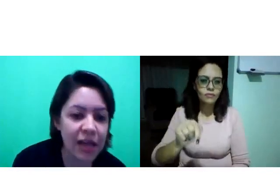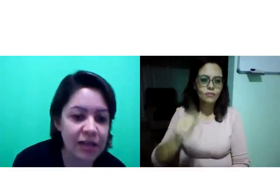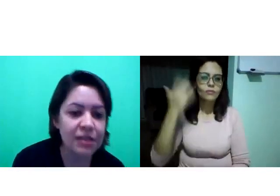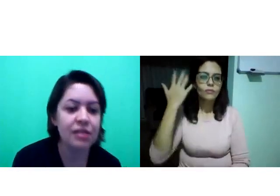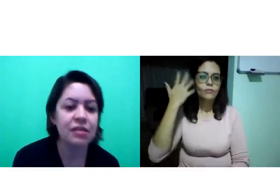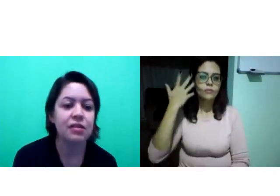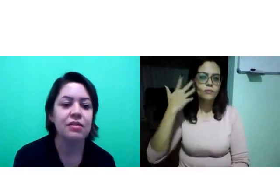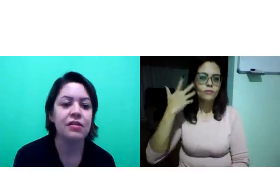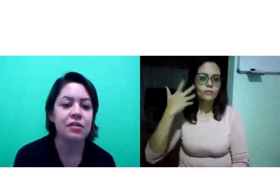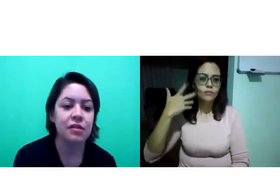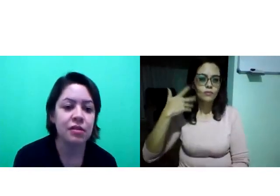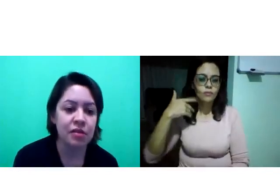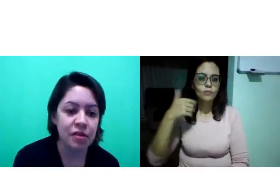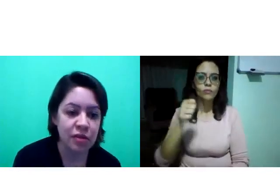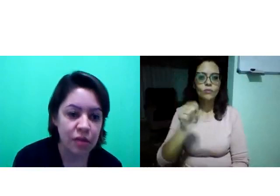sete,